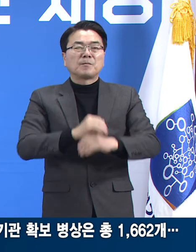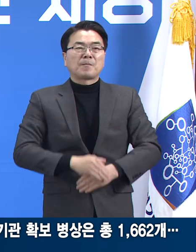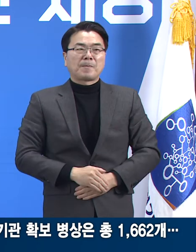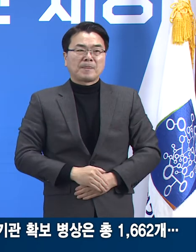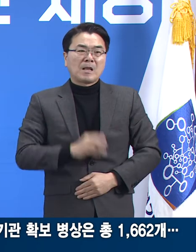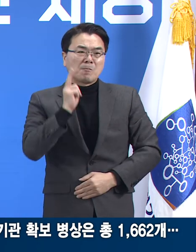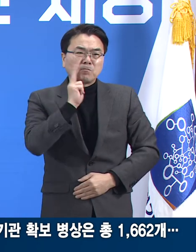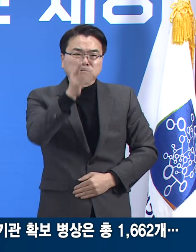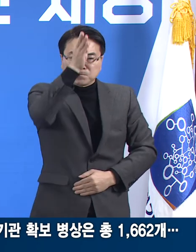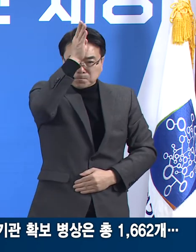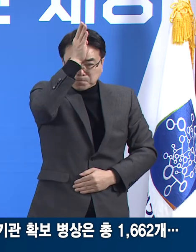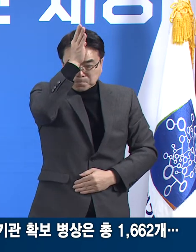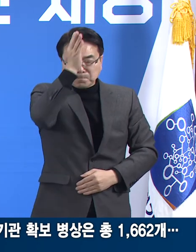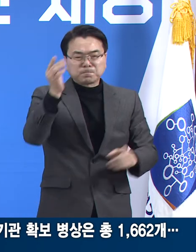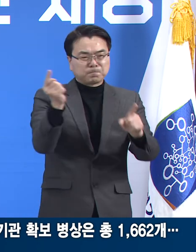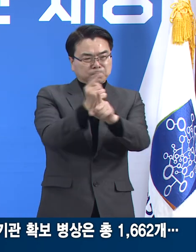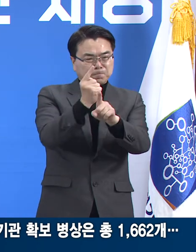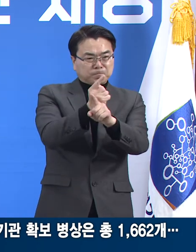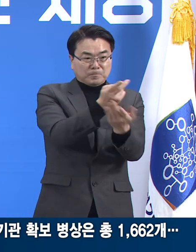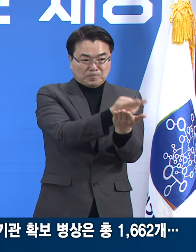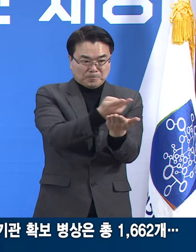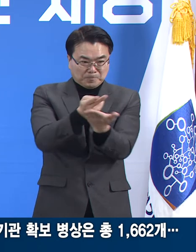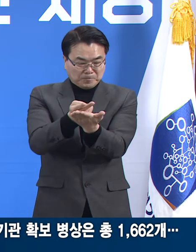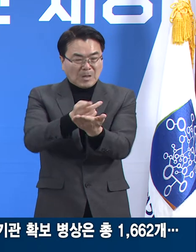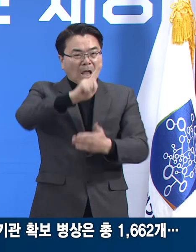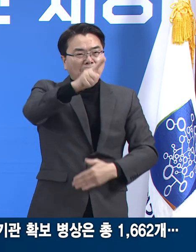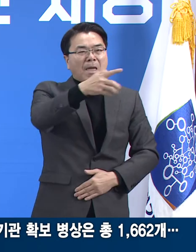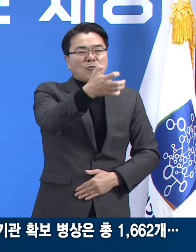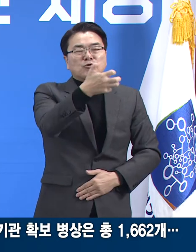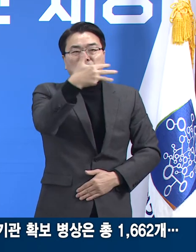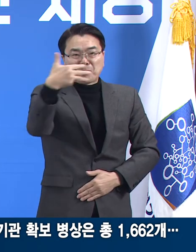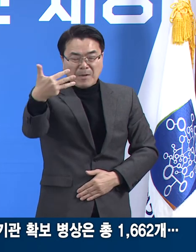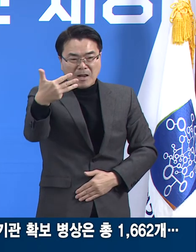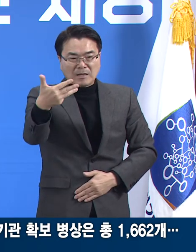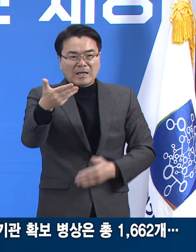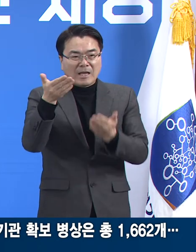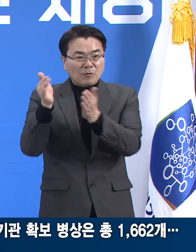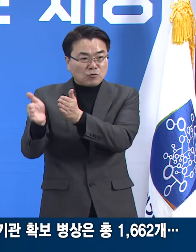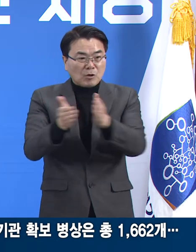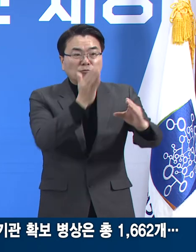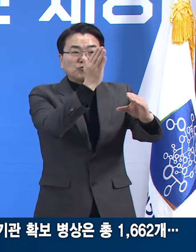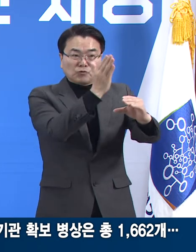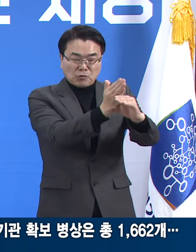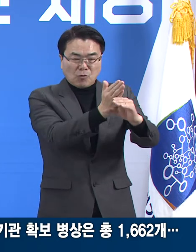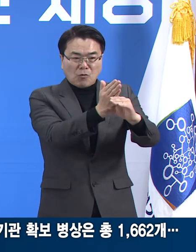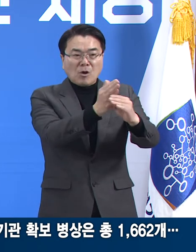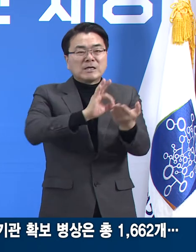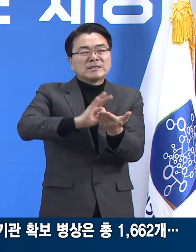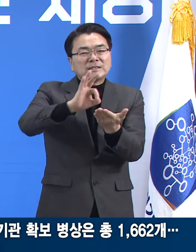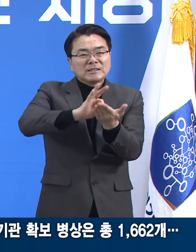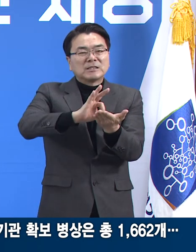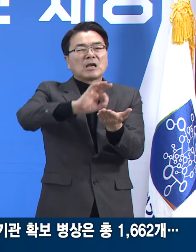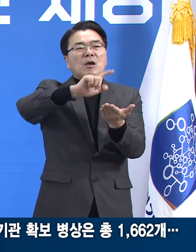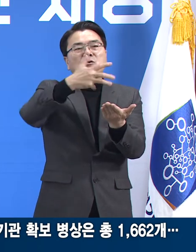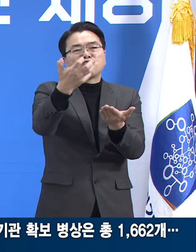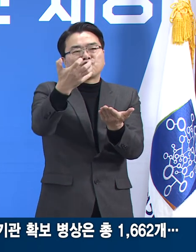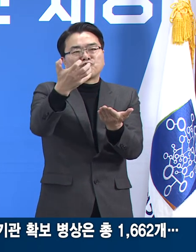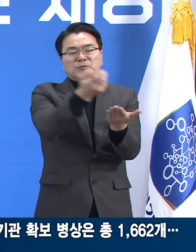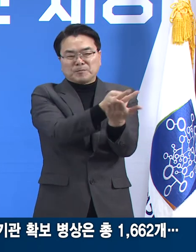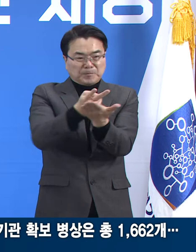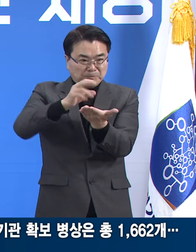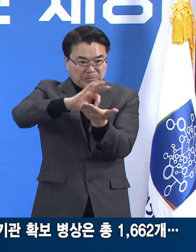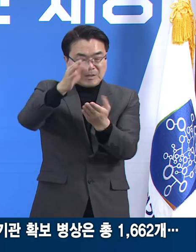중증 환자 치료 병상은 총 198병상을 확보하였으며 이 중 90개를 사용하고 있습니다.